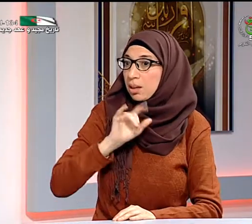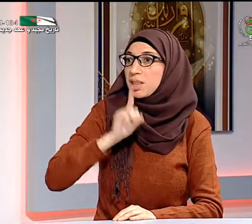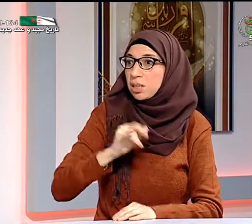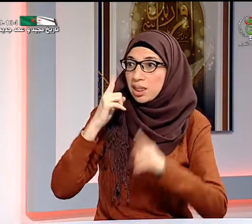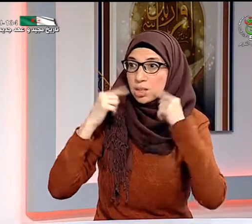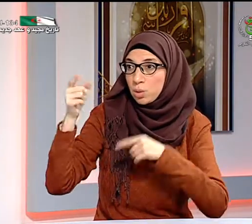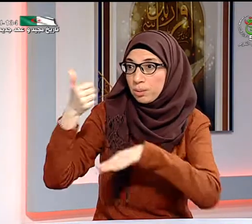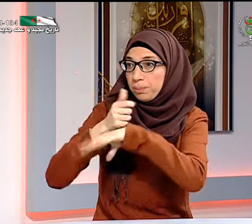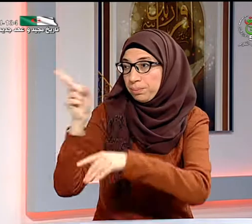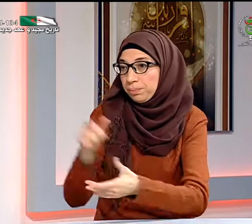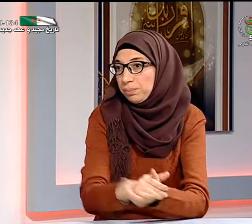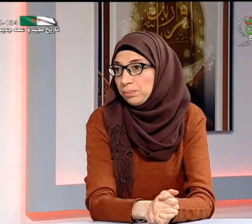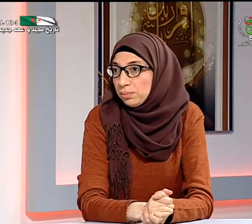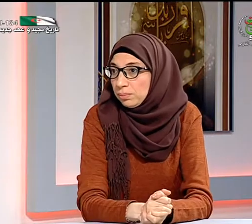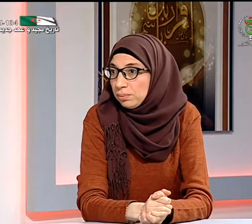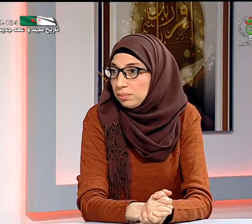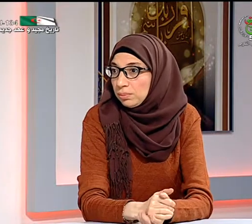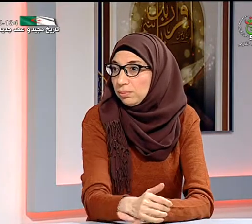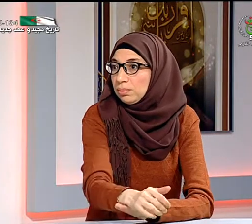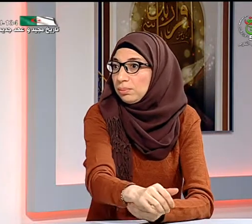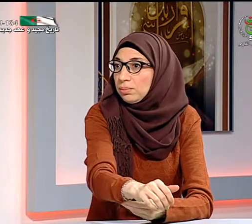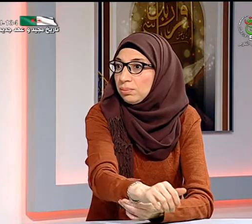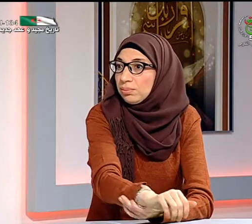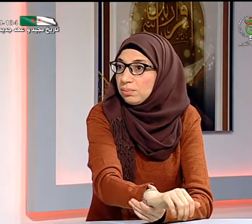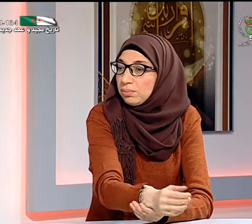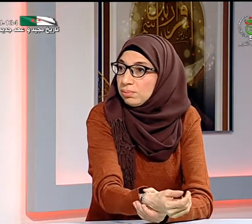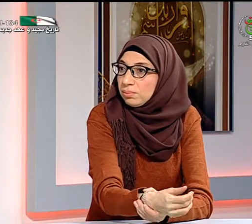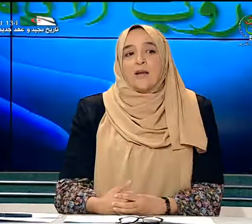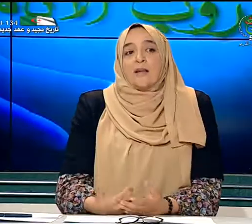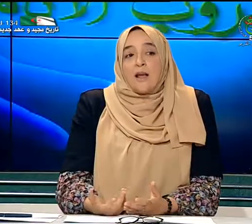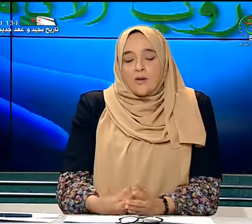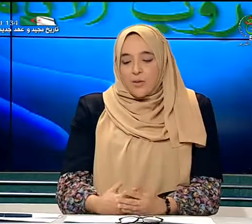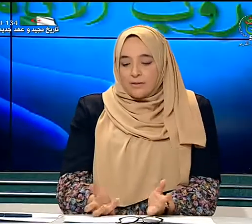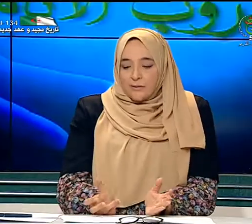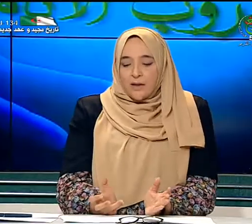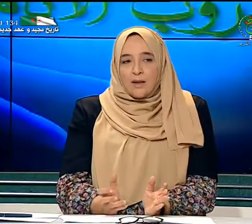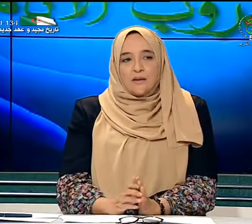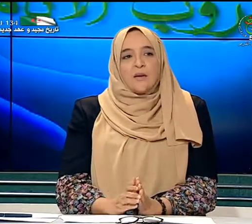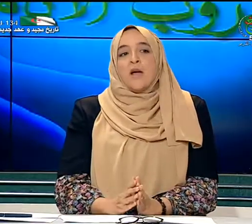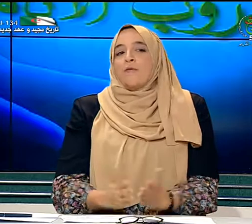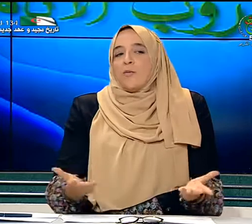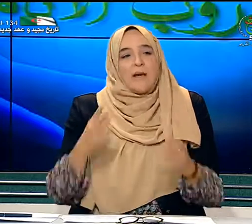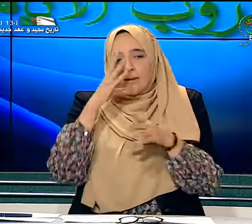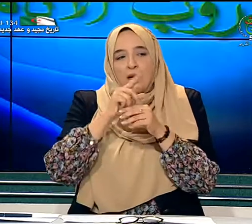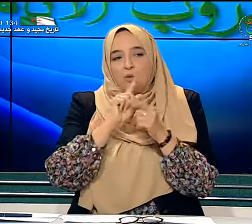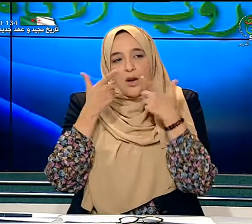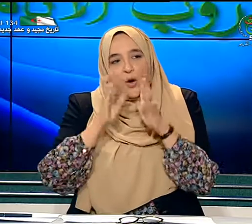فكانوا في القديم يتعلمونها من أقرانهم الأكبر منهم سنا لكن الآن وبعد تفرقة الأقسام فهم لا يتعلمون اللغة